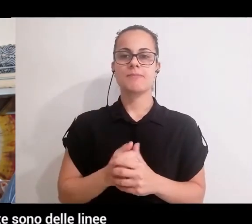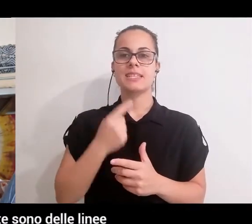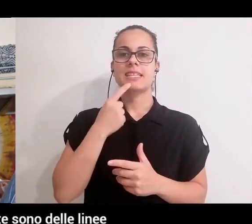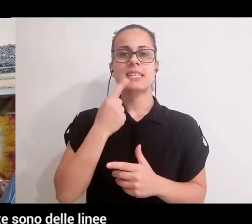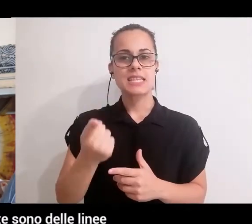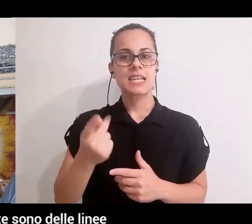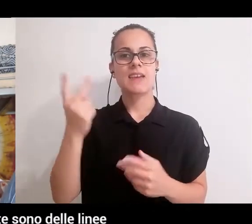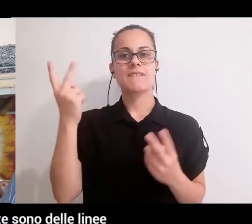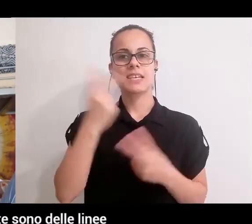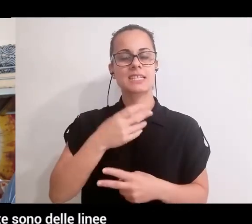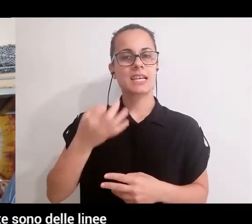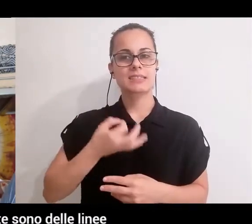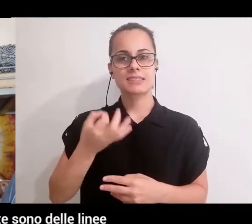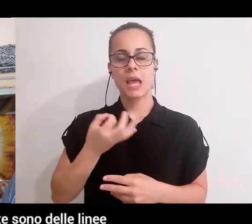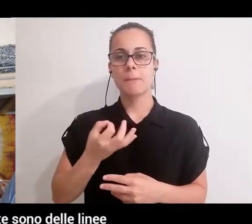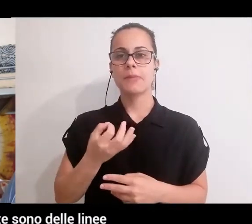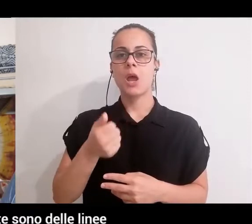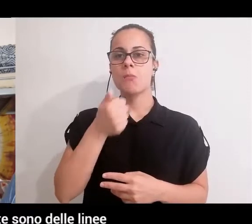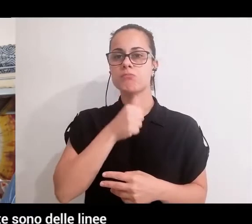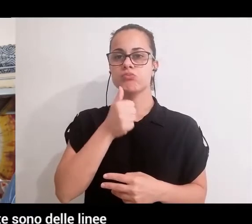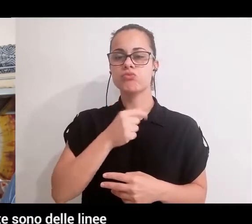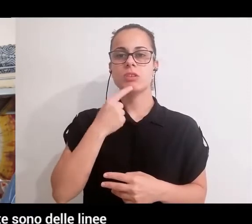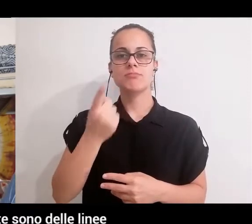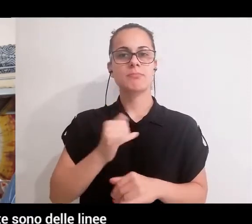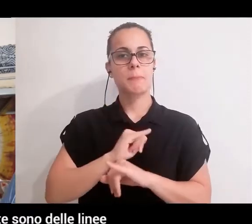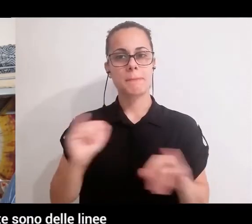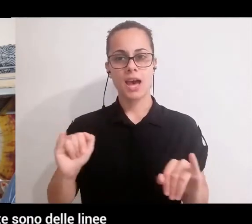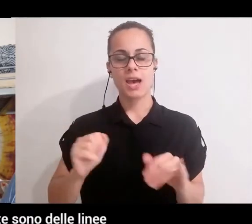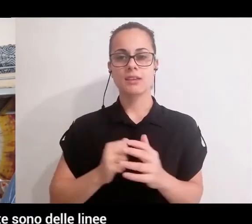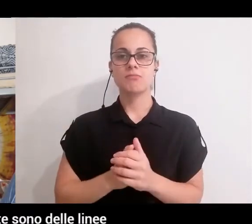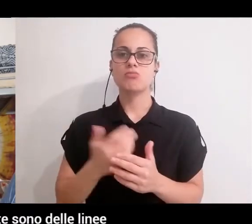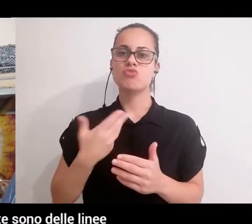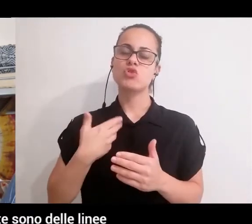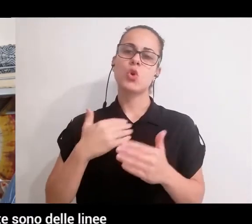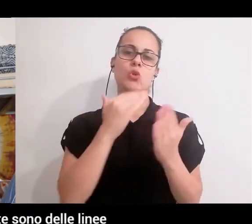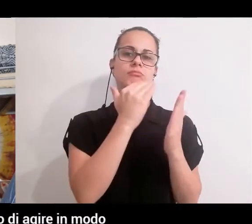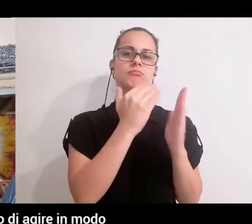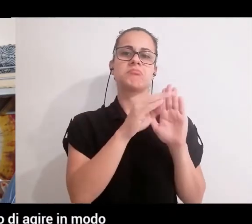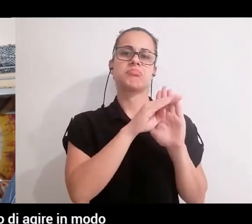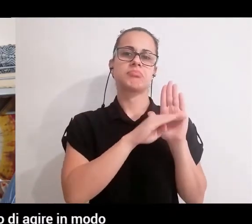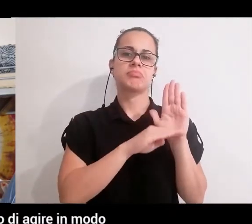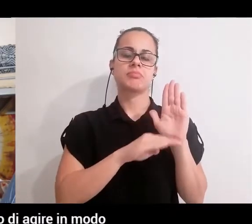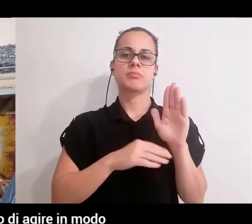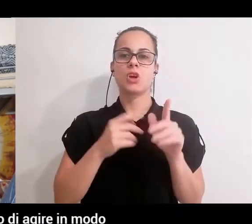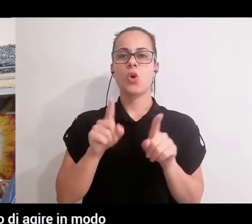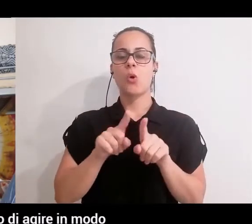un dire la verità, non mentire, praticamente sono delle linee guida